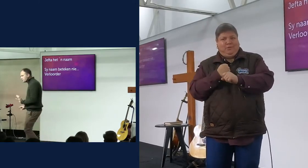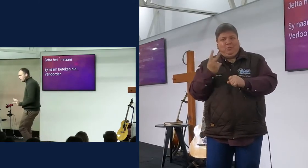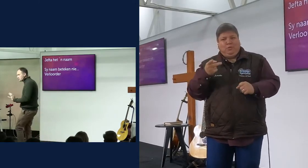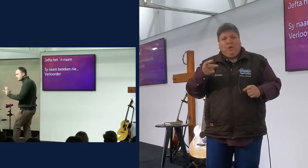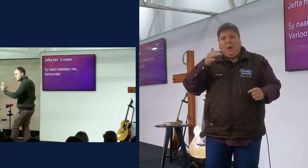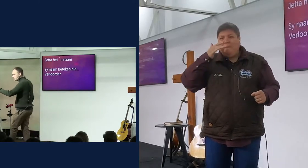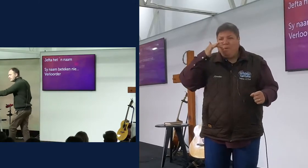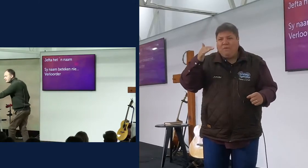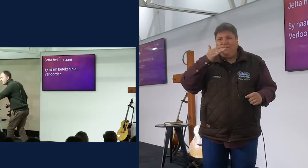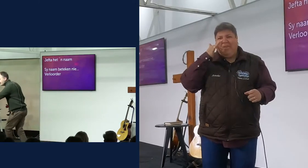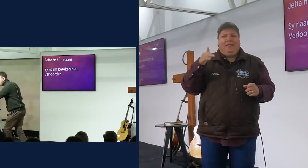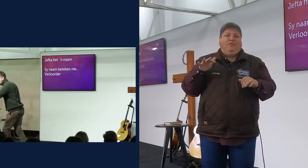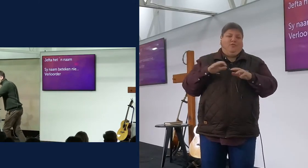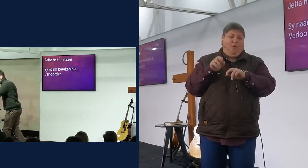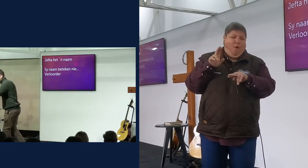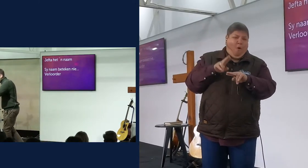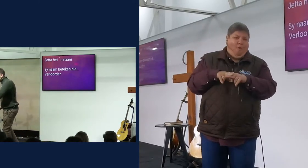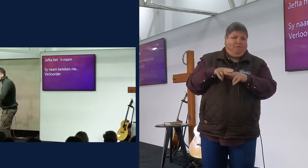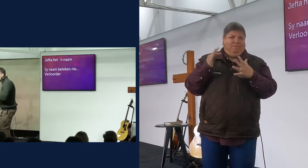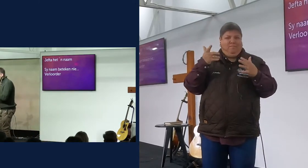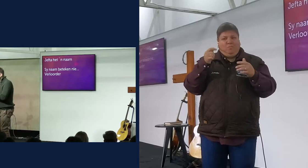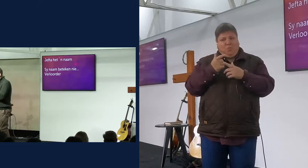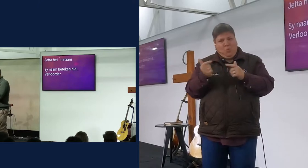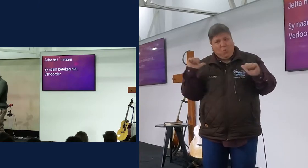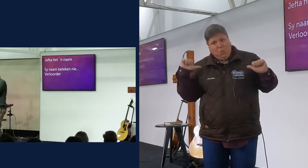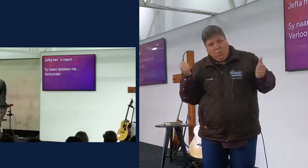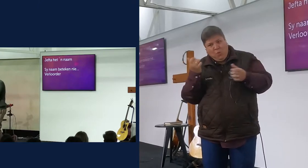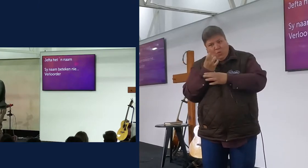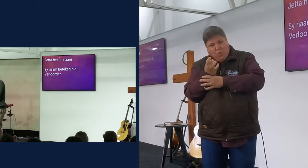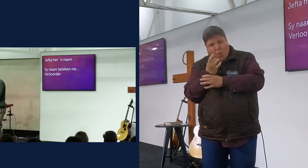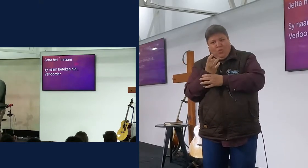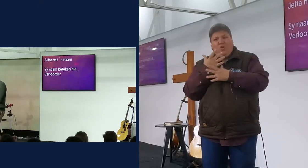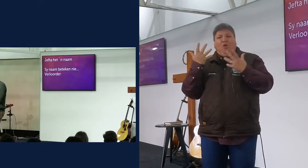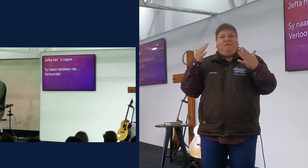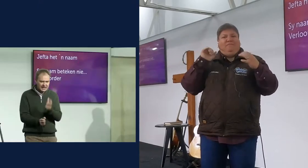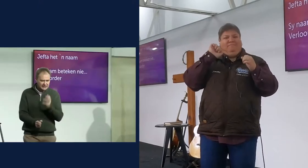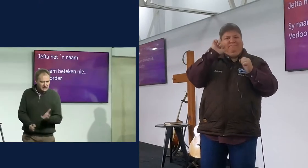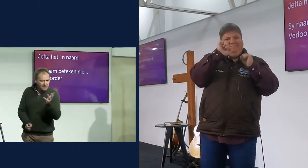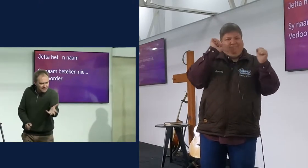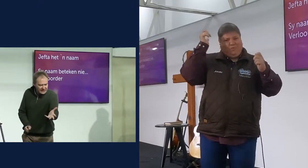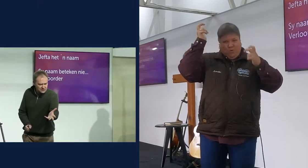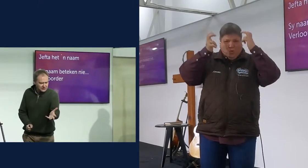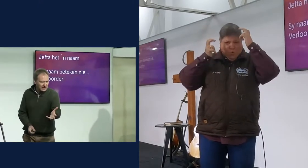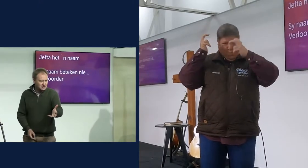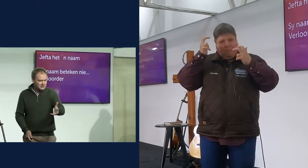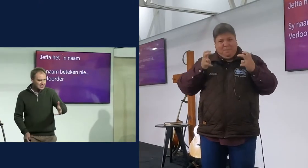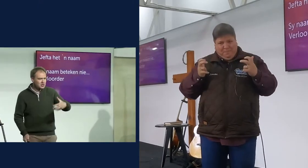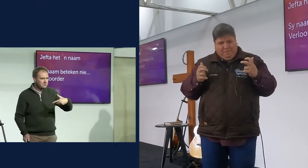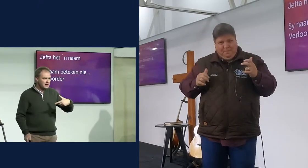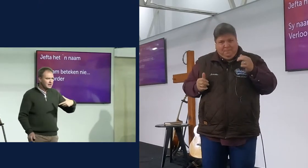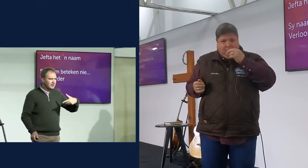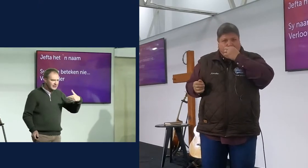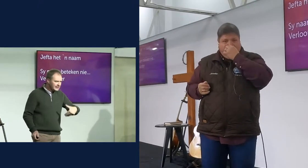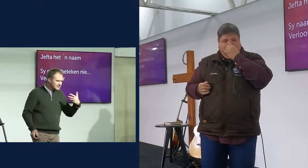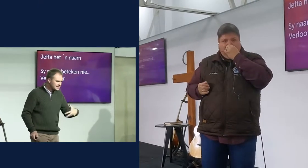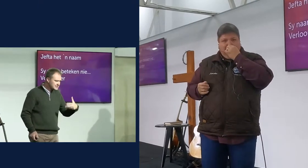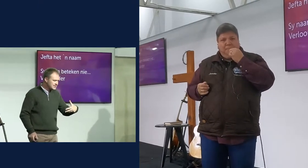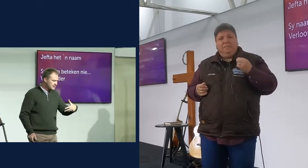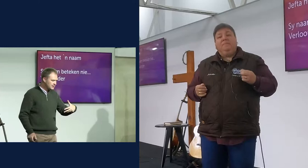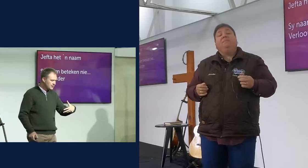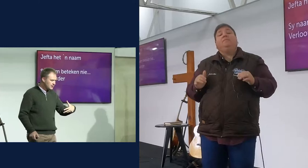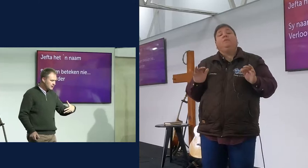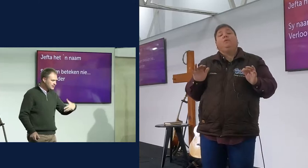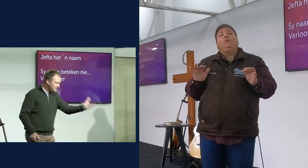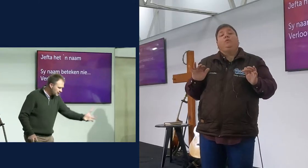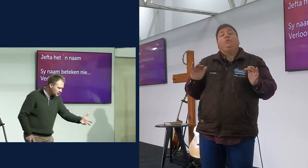professie, oor jou kind sy leven uitgesprek, wanneer jou kind geboren word, om te sê, dit is my wens vir jou, so, Gilead het sy